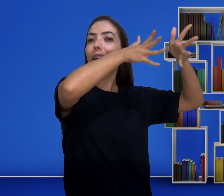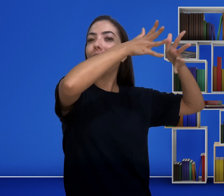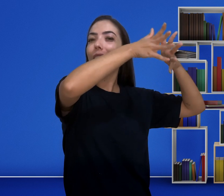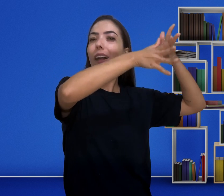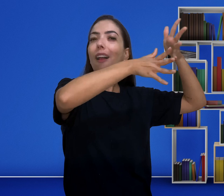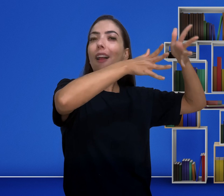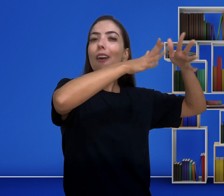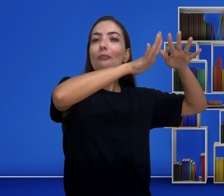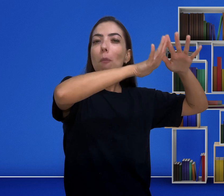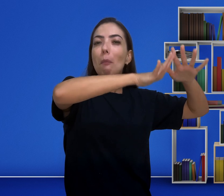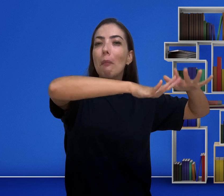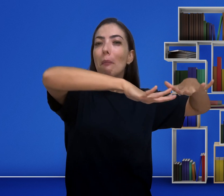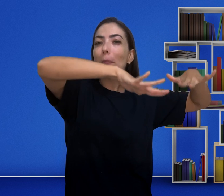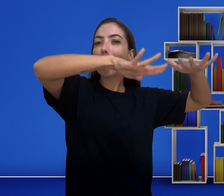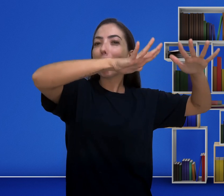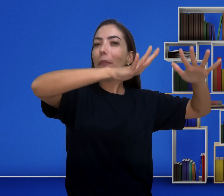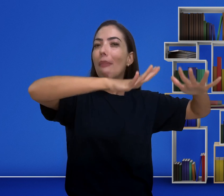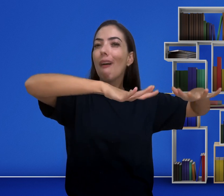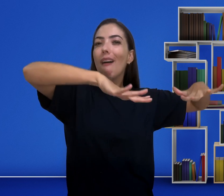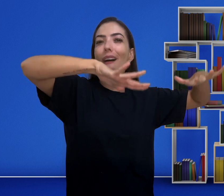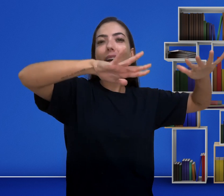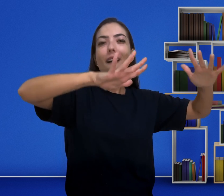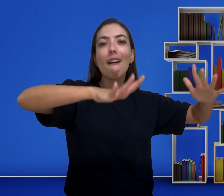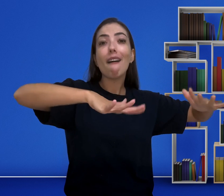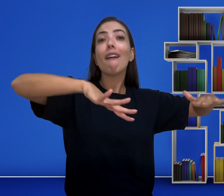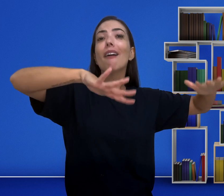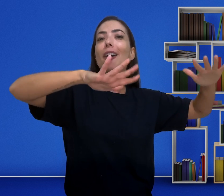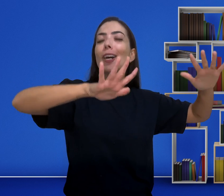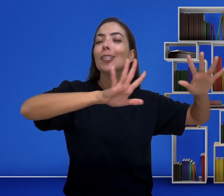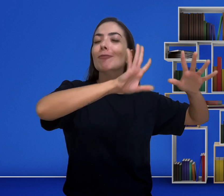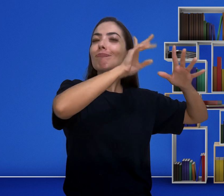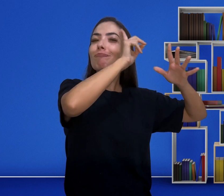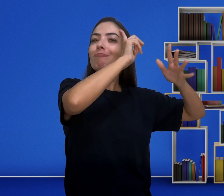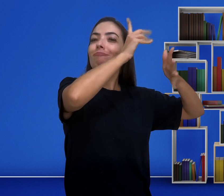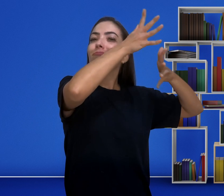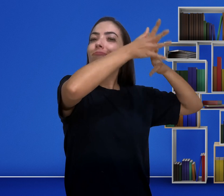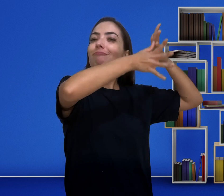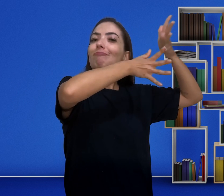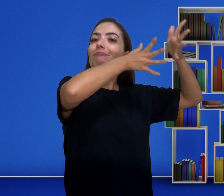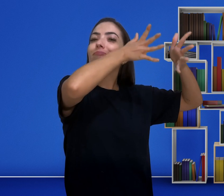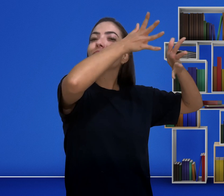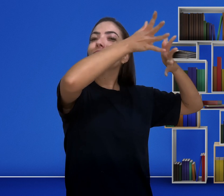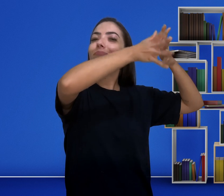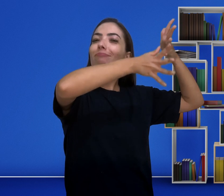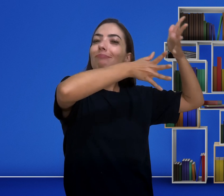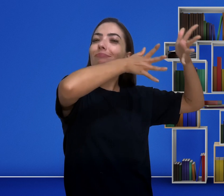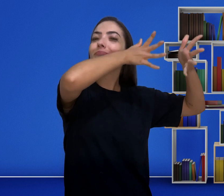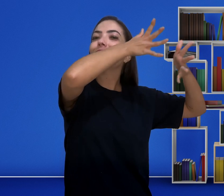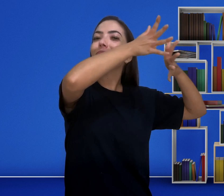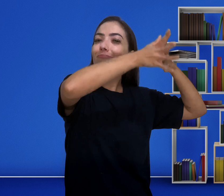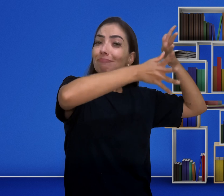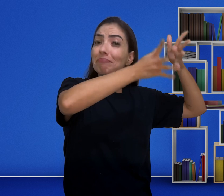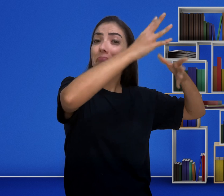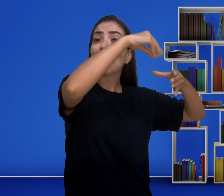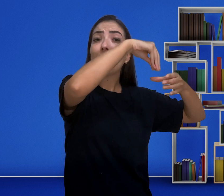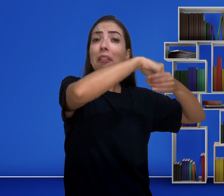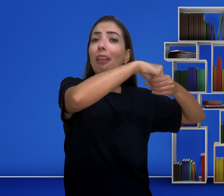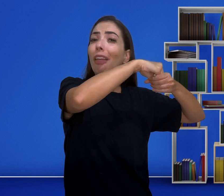calmo, sereno. E vai se imaginando, sinalizando naquela paisagem, naquele